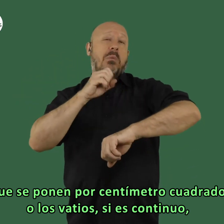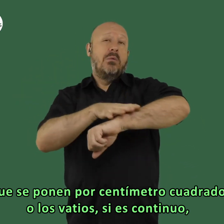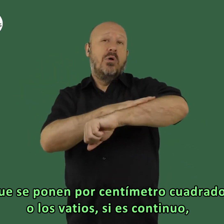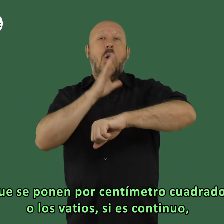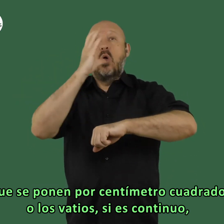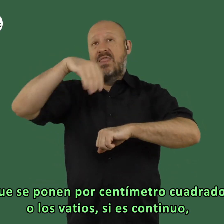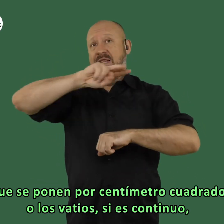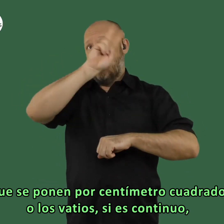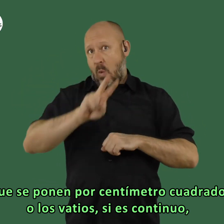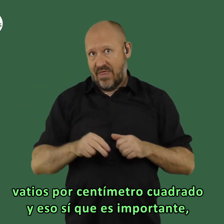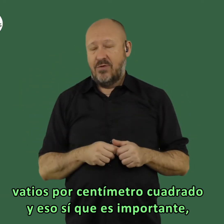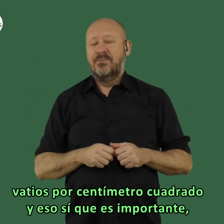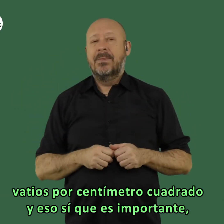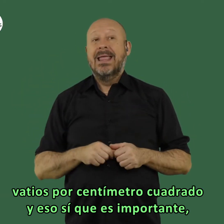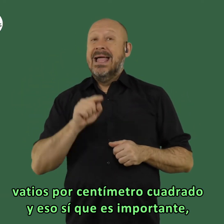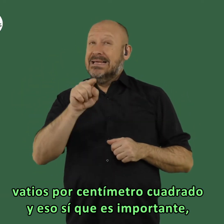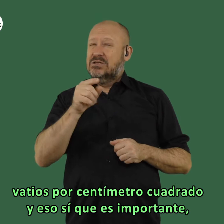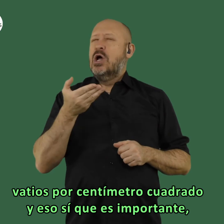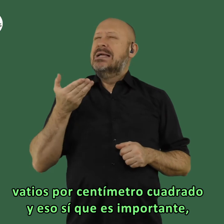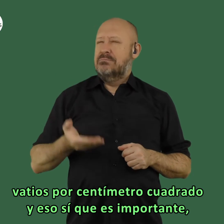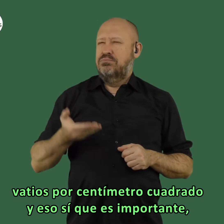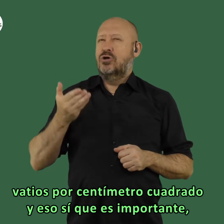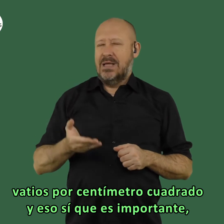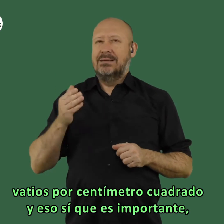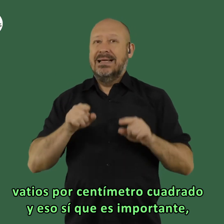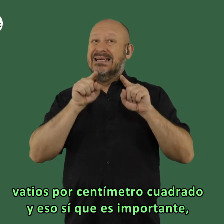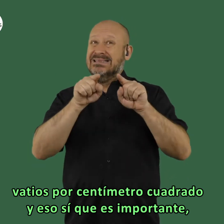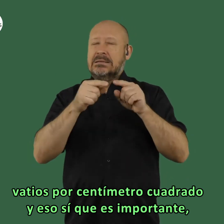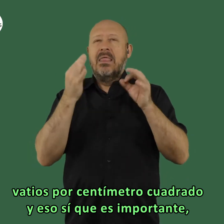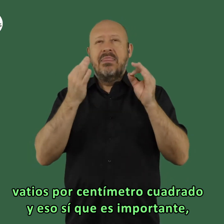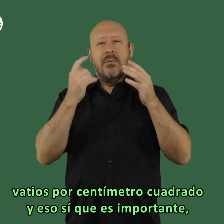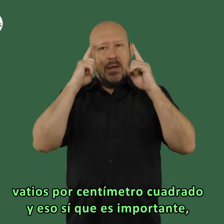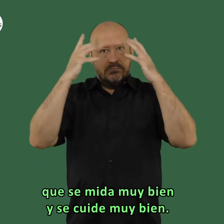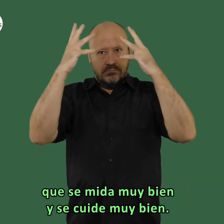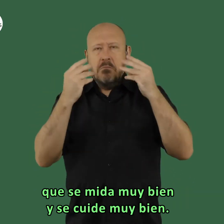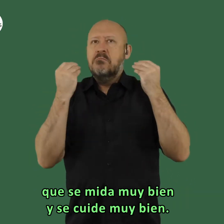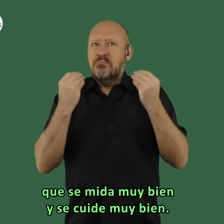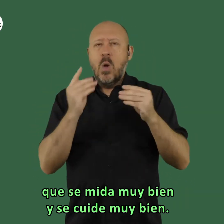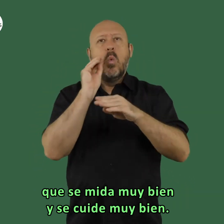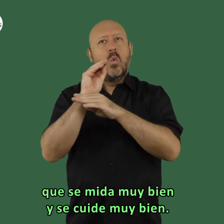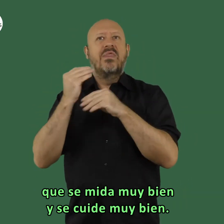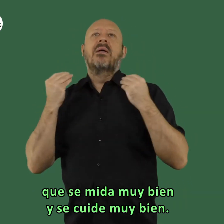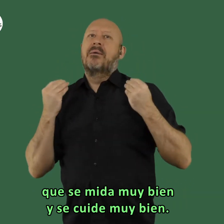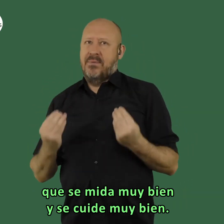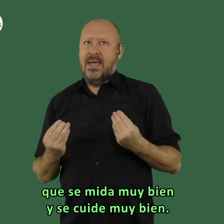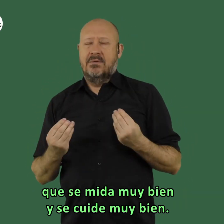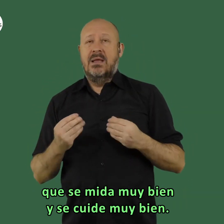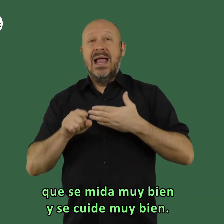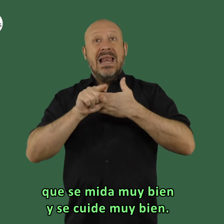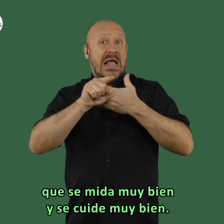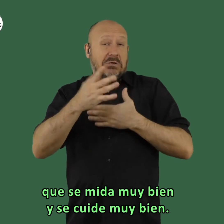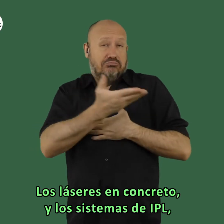es continuo vatios por centímetro cuadrado y eso sí que es importante que se que se mida muy bien y se cuide muy bien